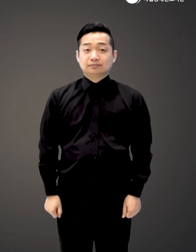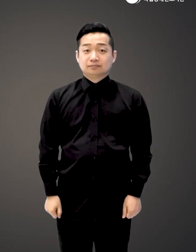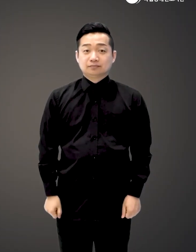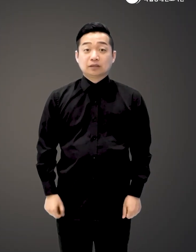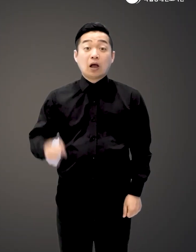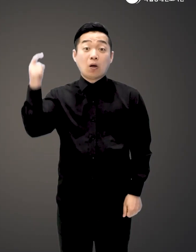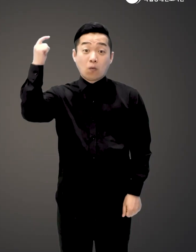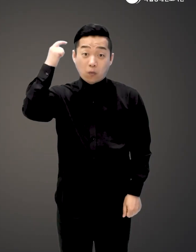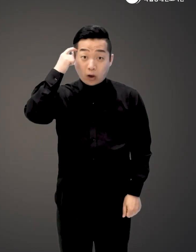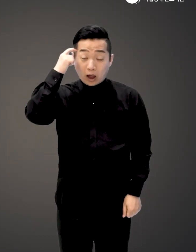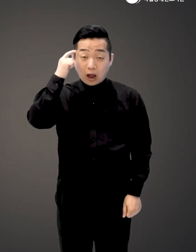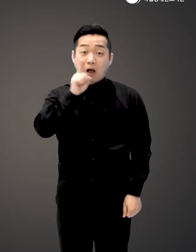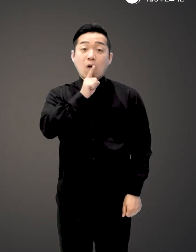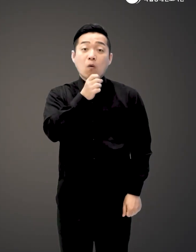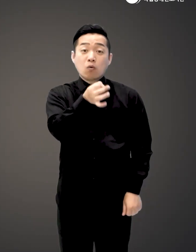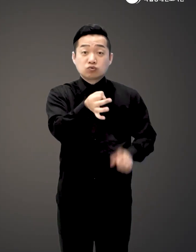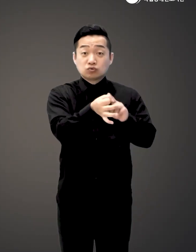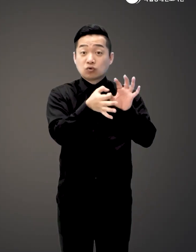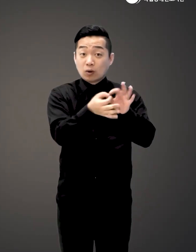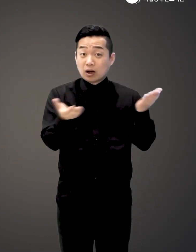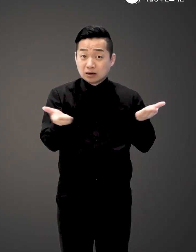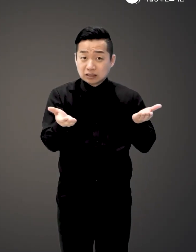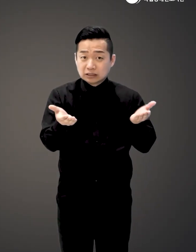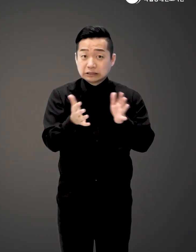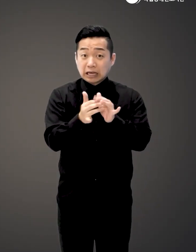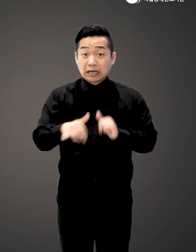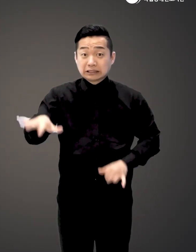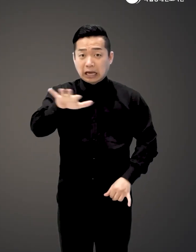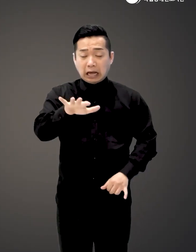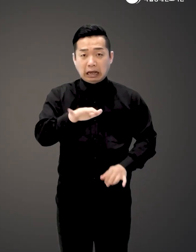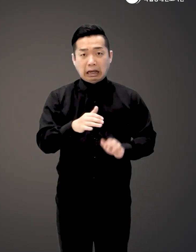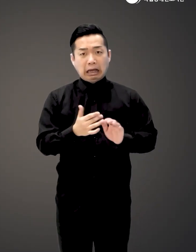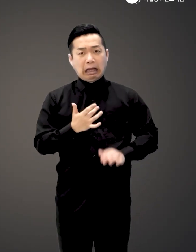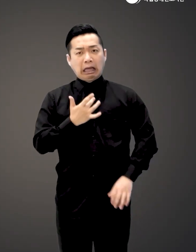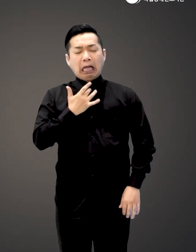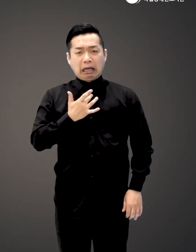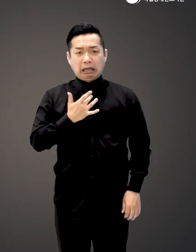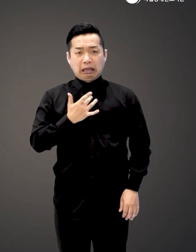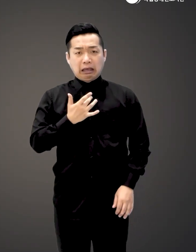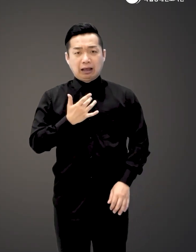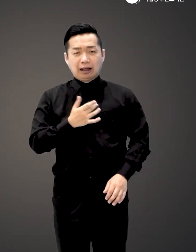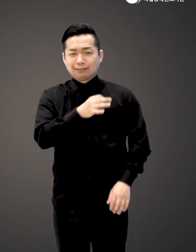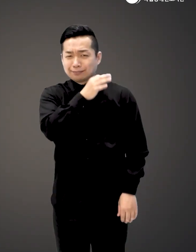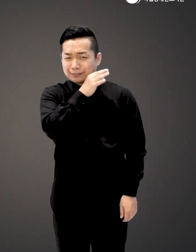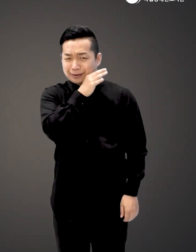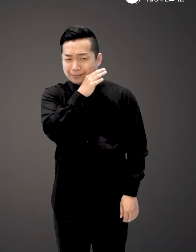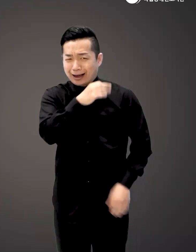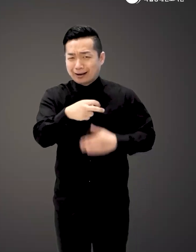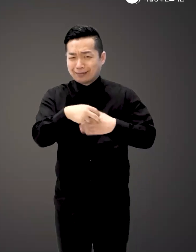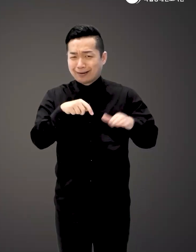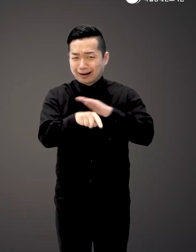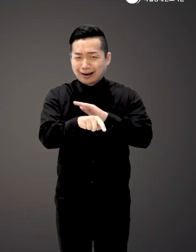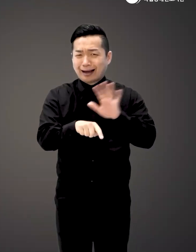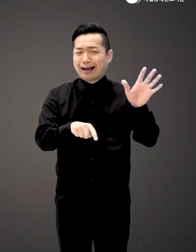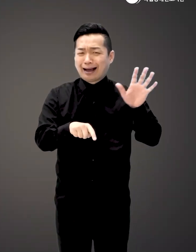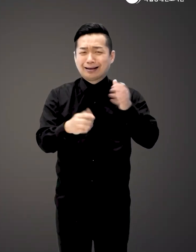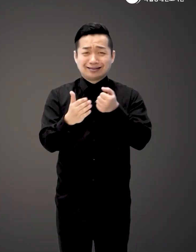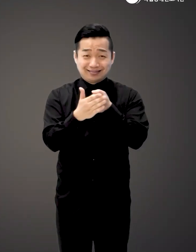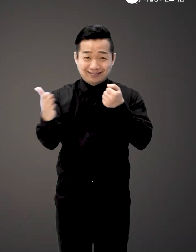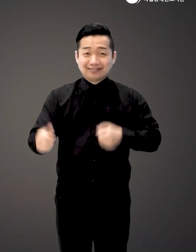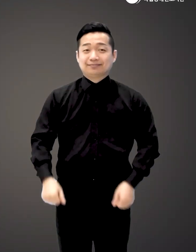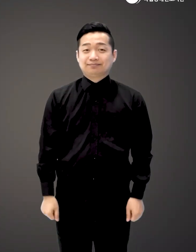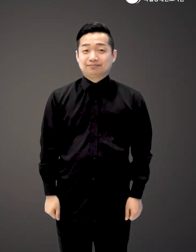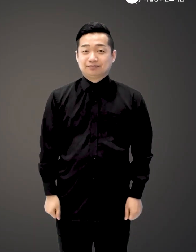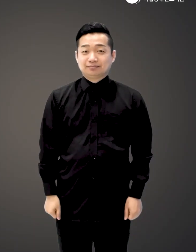왜인지 학문과 관련한 일이라면 많은 사람들이 거부감을 느끼거나 민망함에 병원을 찾기를 주저하기